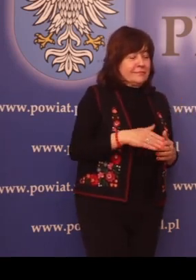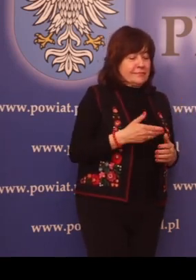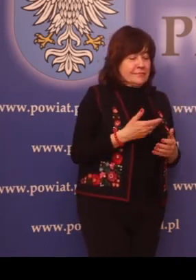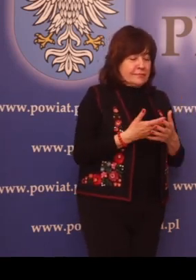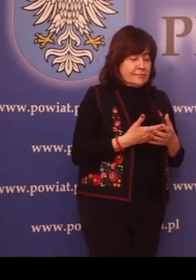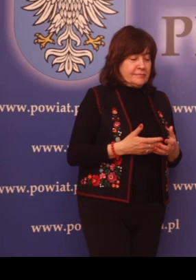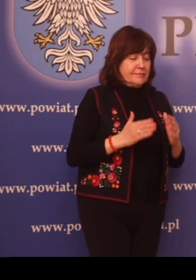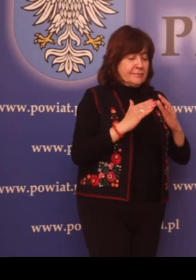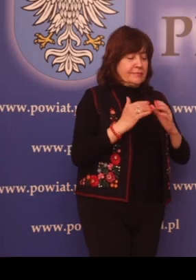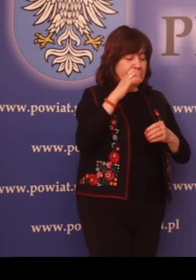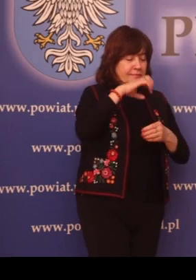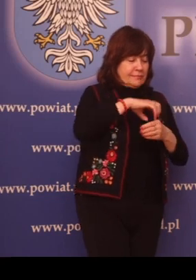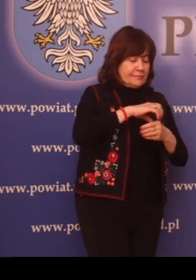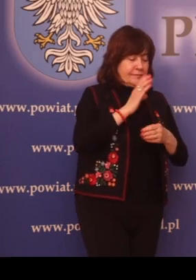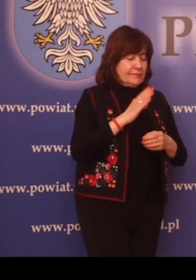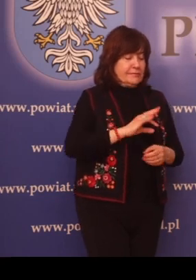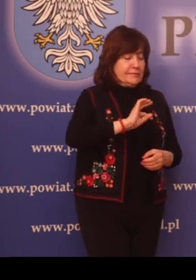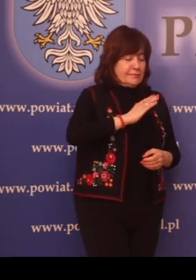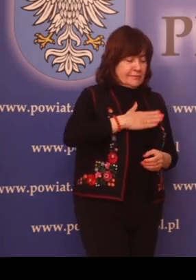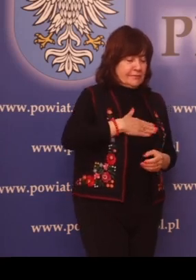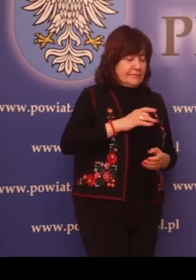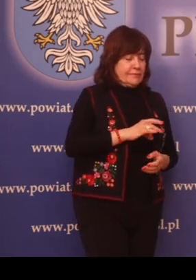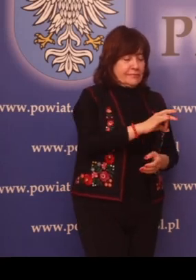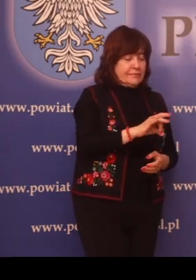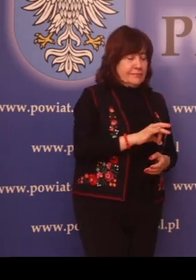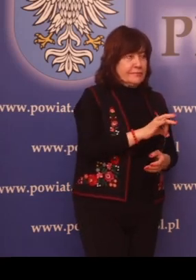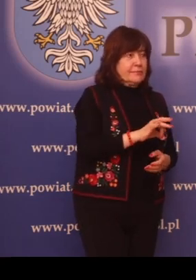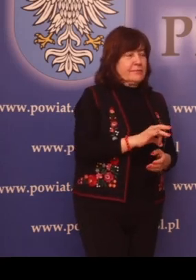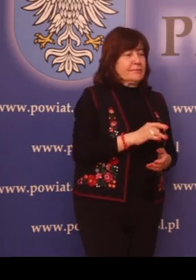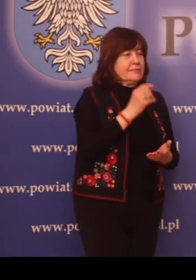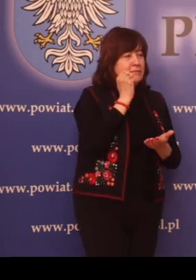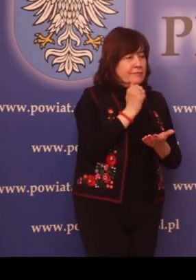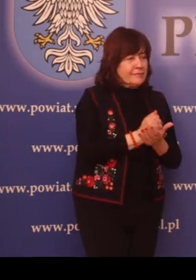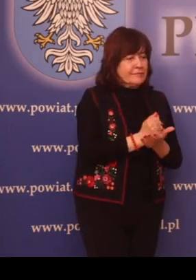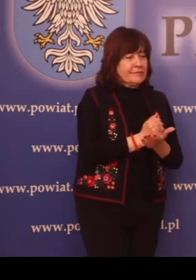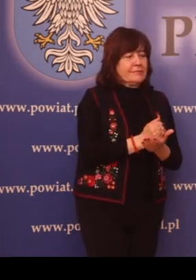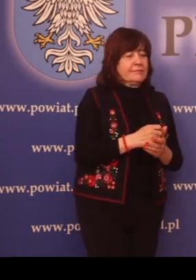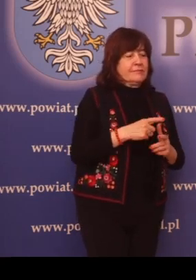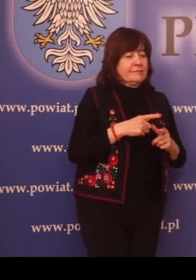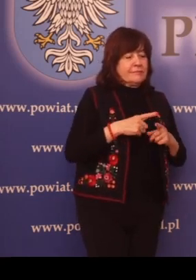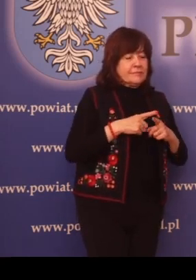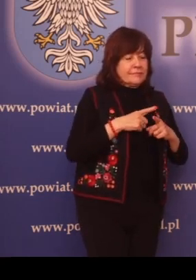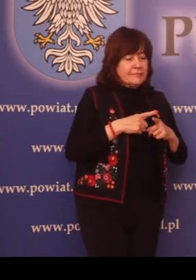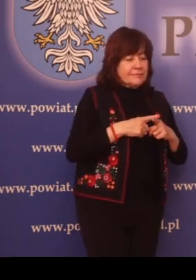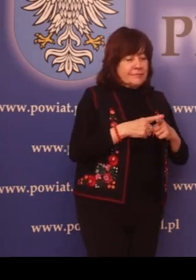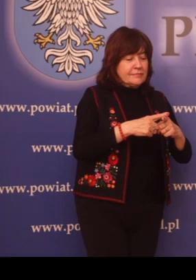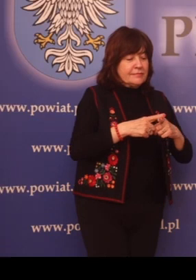własnością gmin. Zatwierdzanie statutu spółki wodnej.